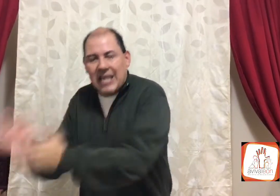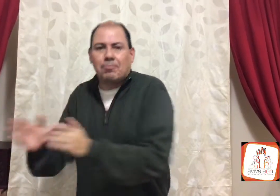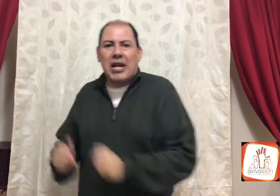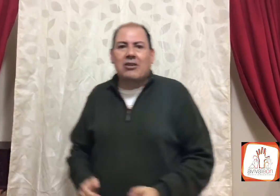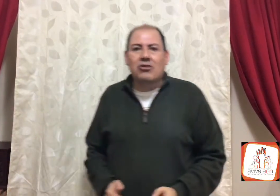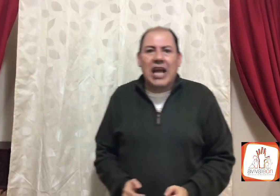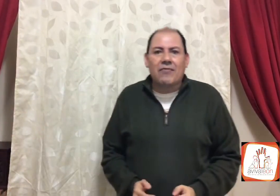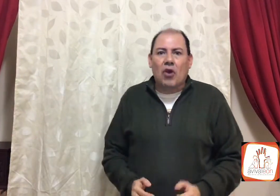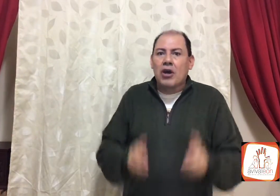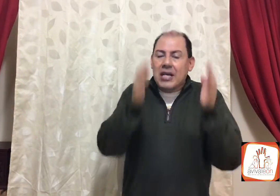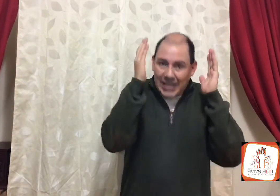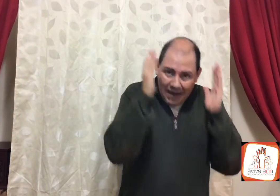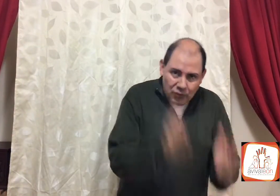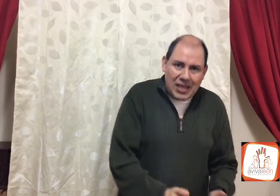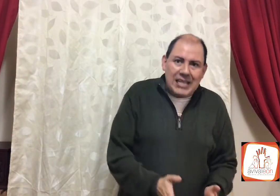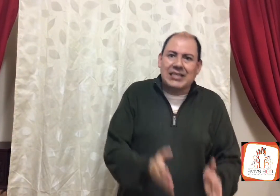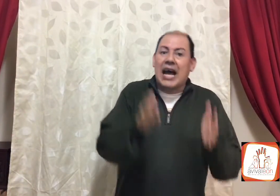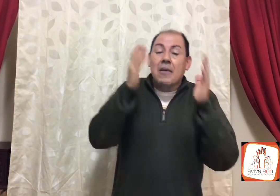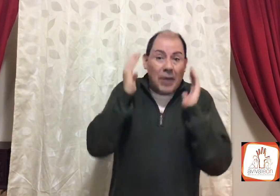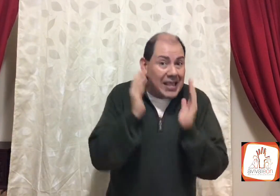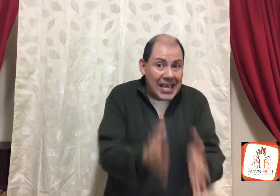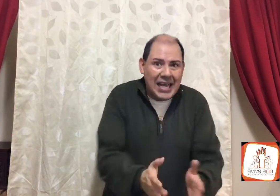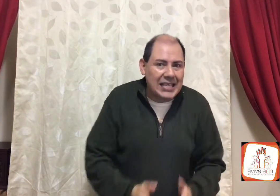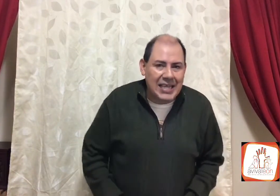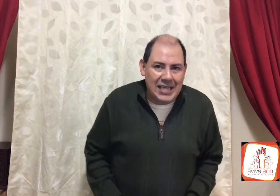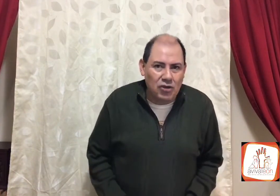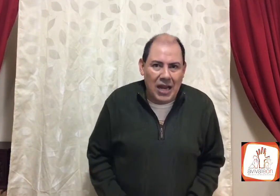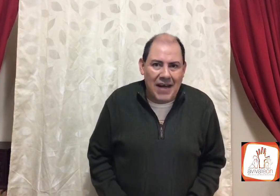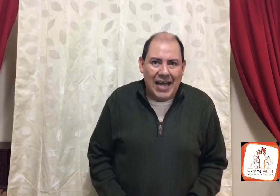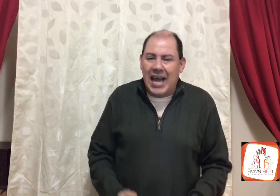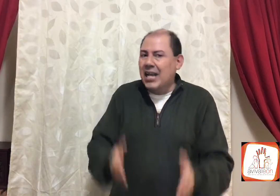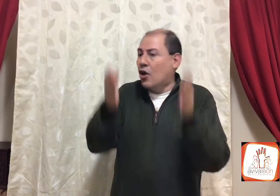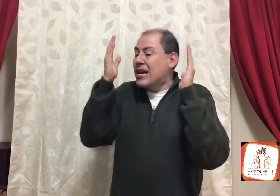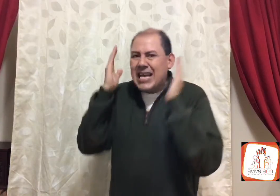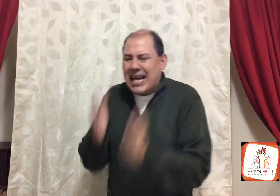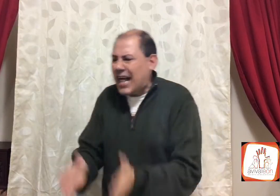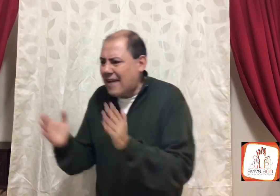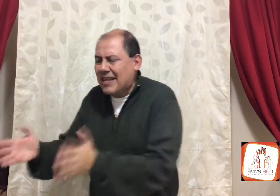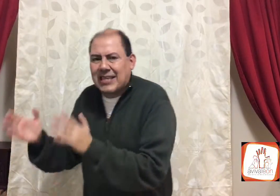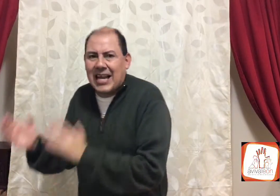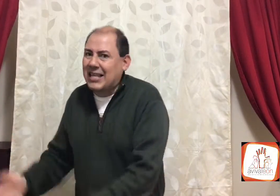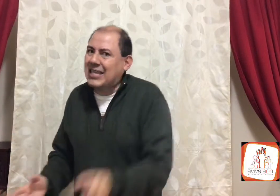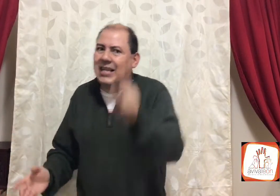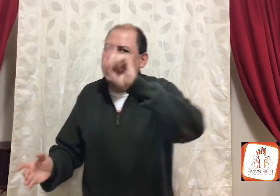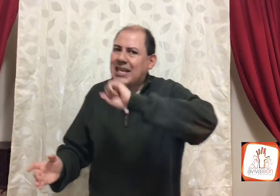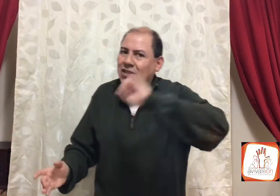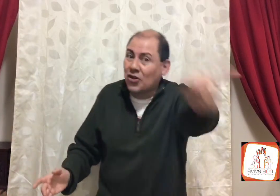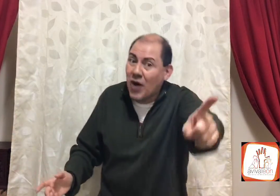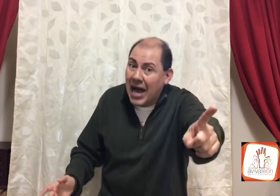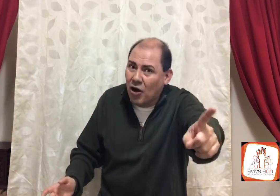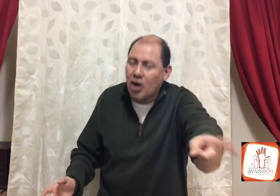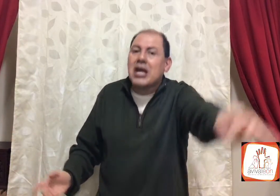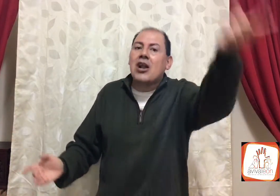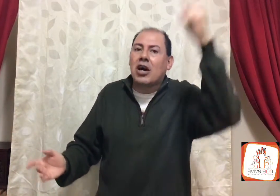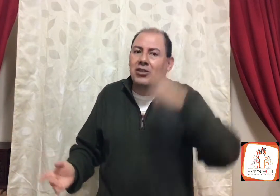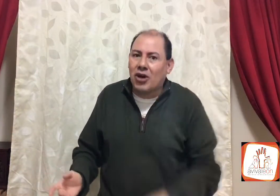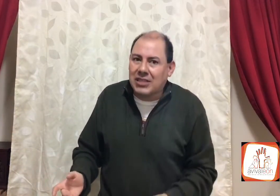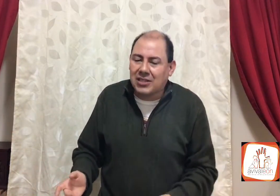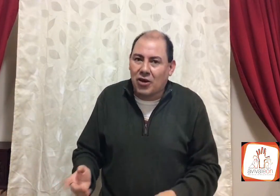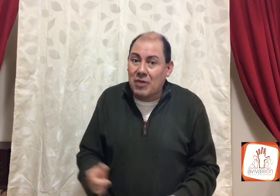Espíritu Santo, se bautiza, predica desde niño el Evangelio, y cada vez que le decían, decía, yo no hago las cosas conmigo,